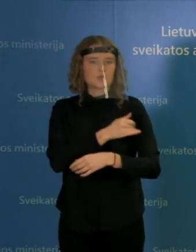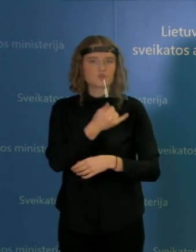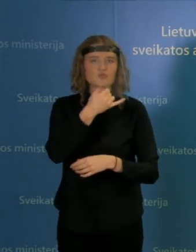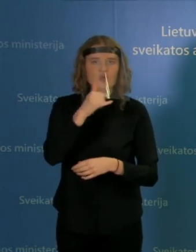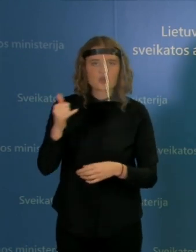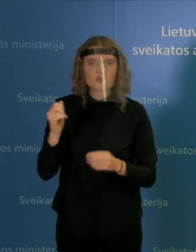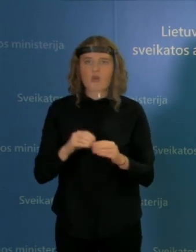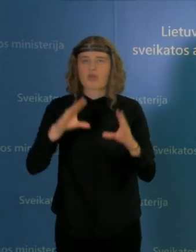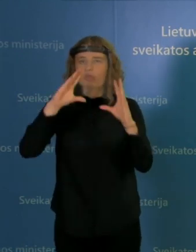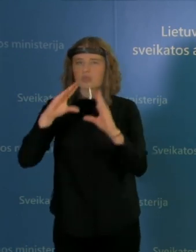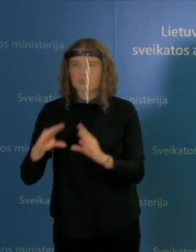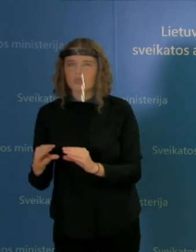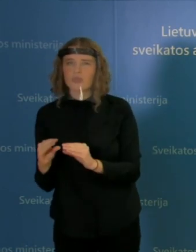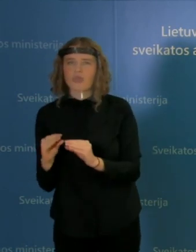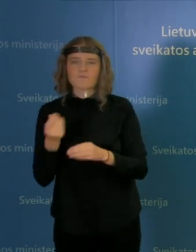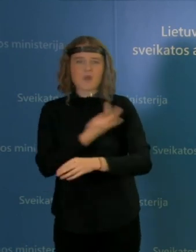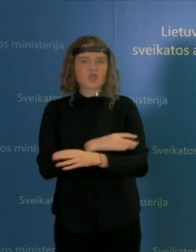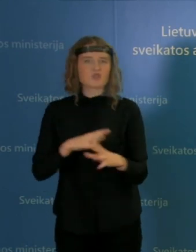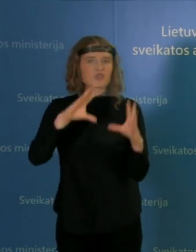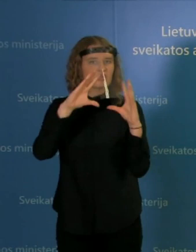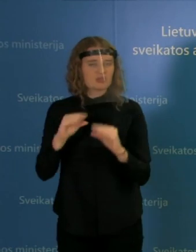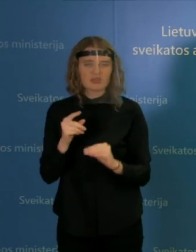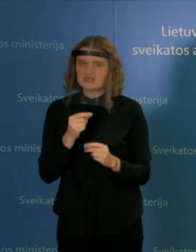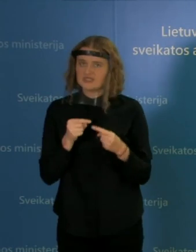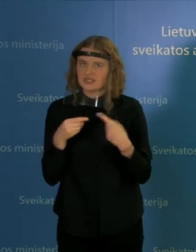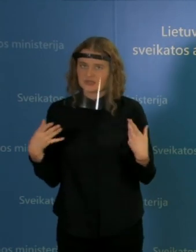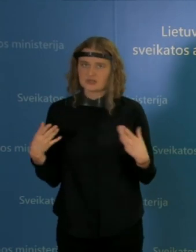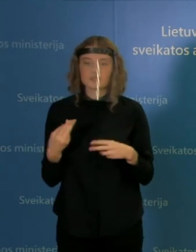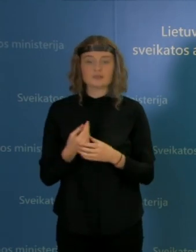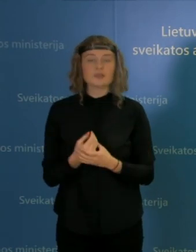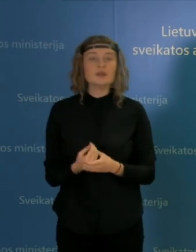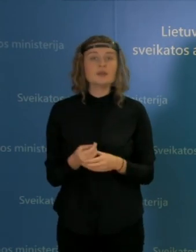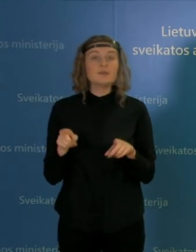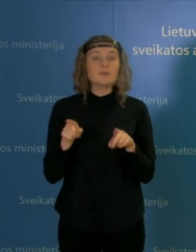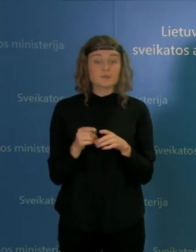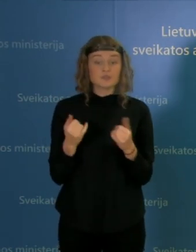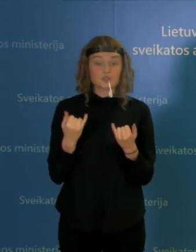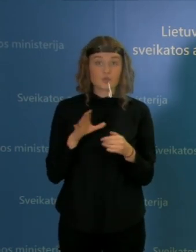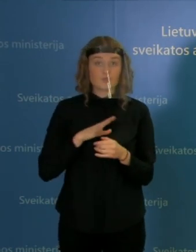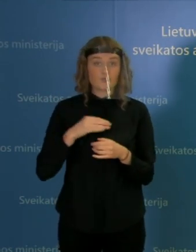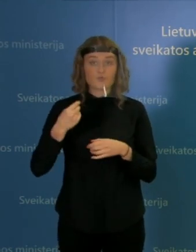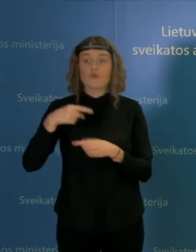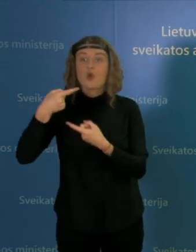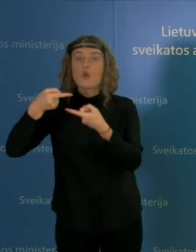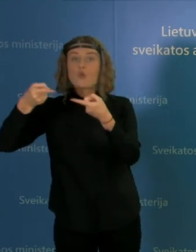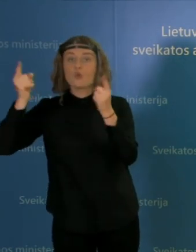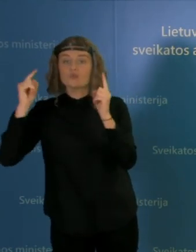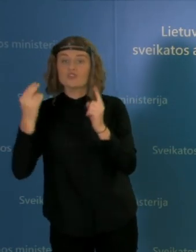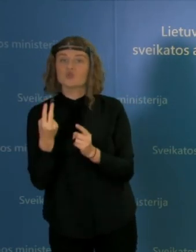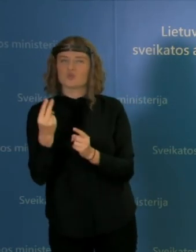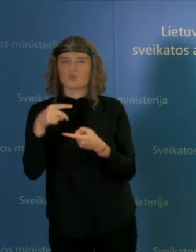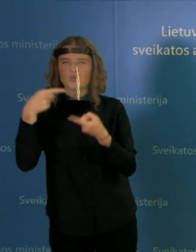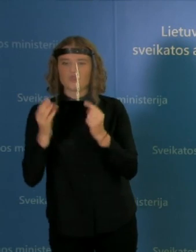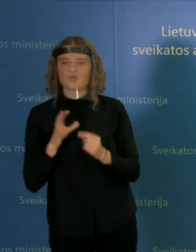būtų mažinama. Ir šiandien kaip tik teko susipažinti su raštų dviejų universitetų. Jie